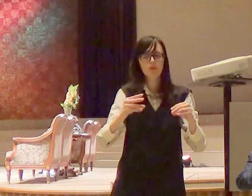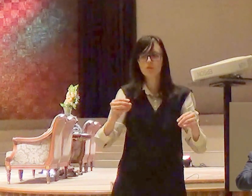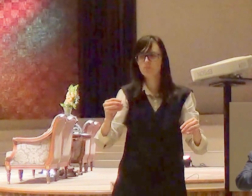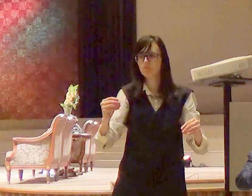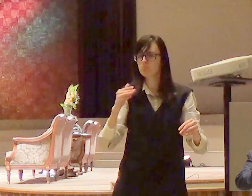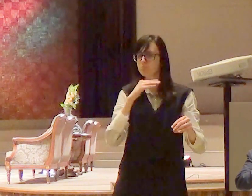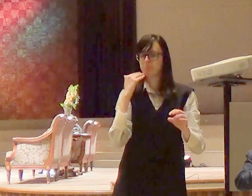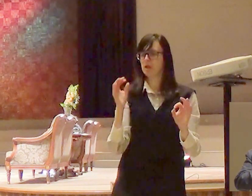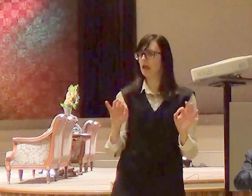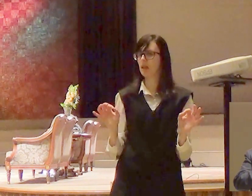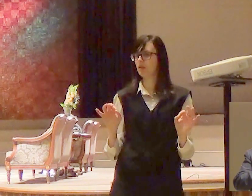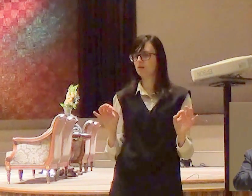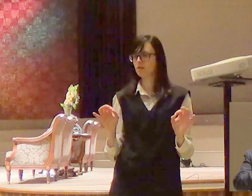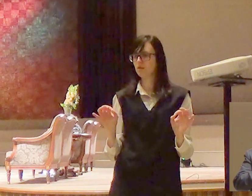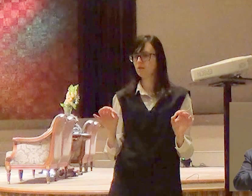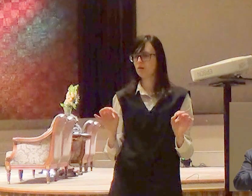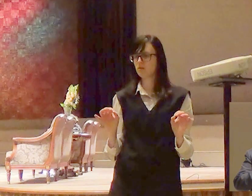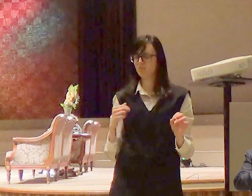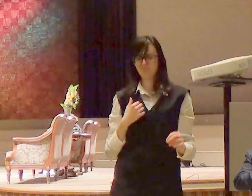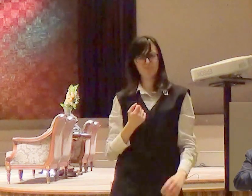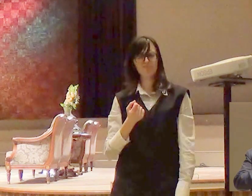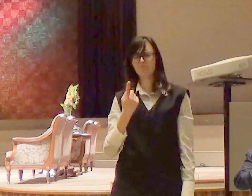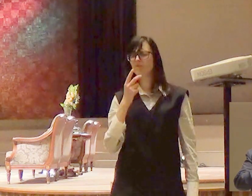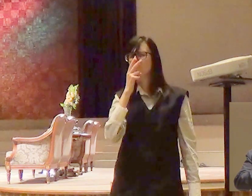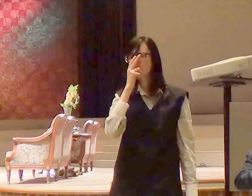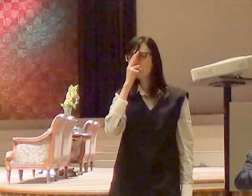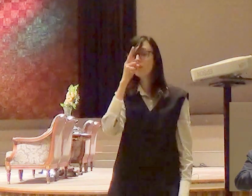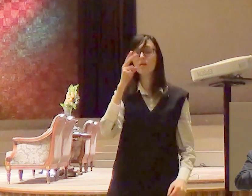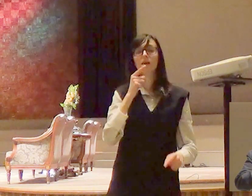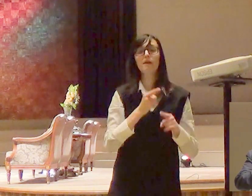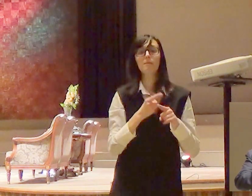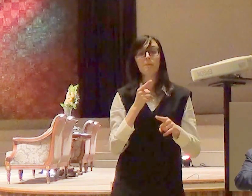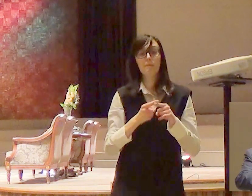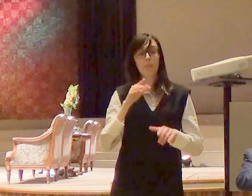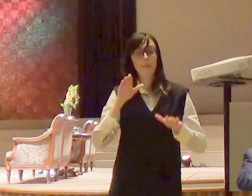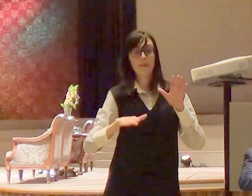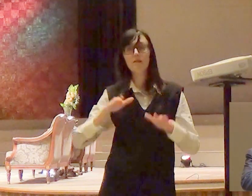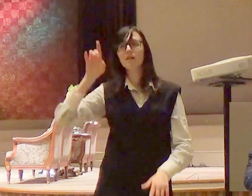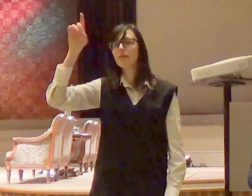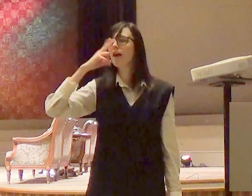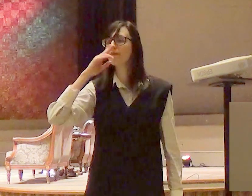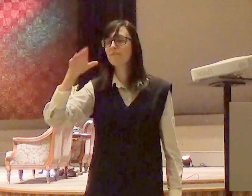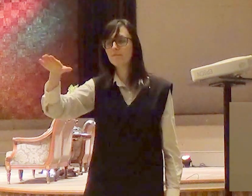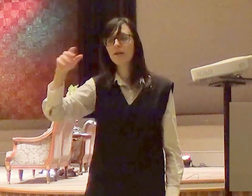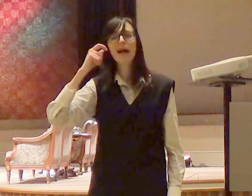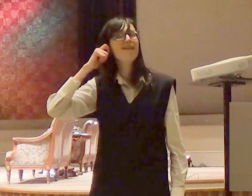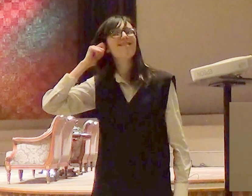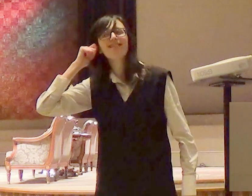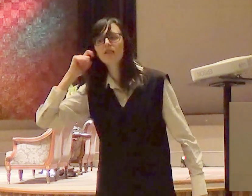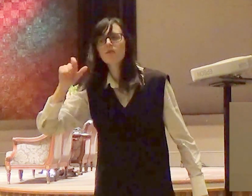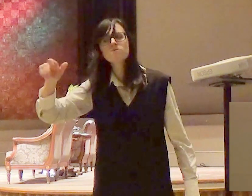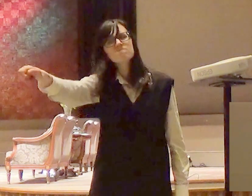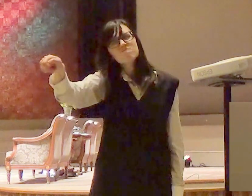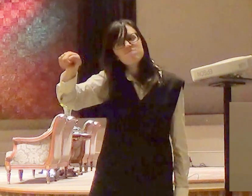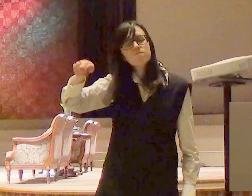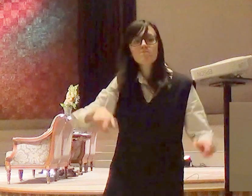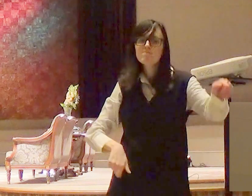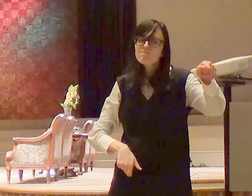eu acho tremendo isso porque tem gente que Deus está puxando a orelha está chacoalhando a vida e